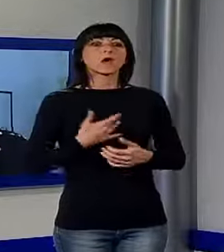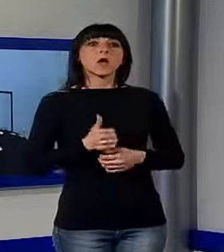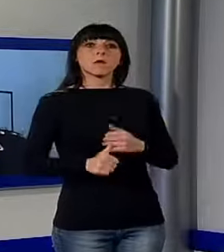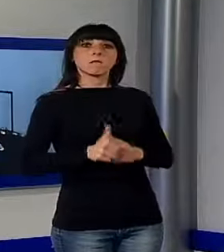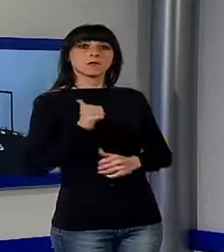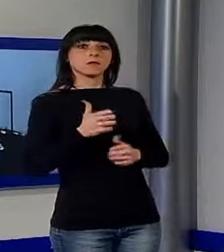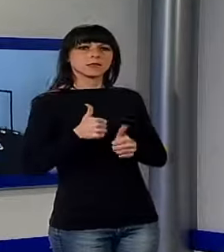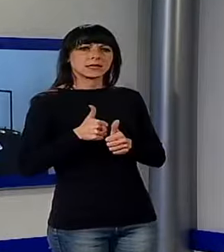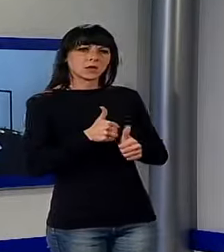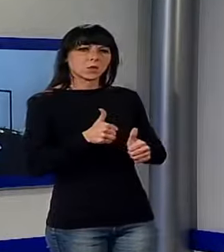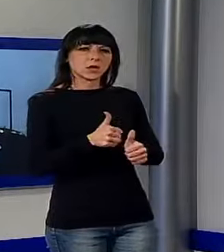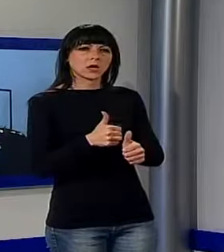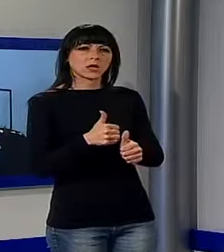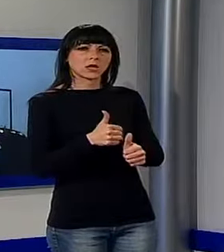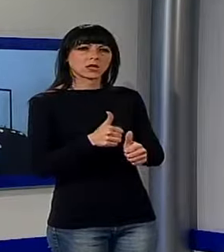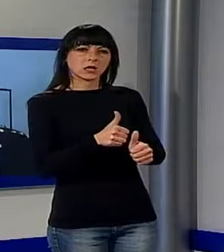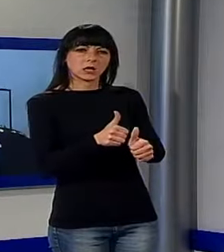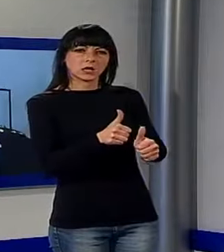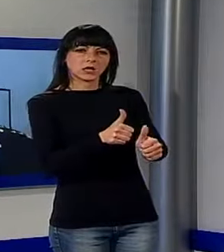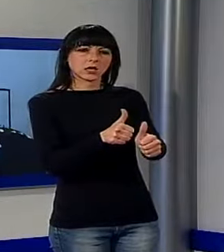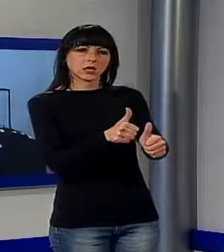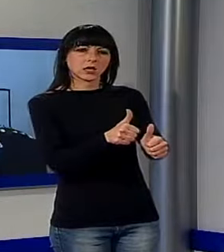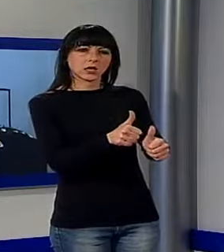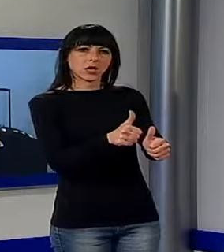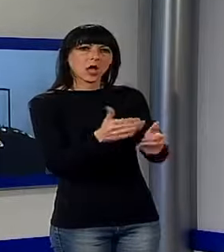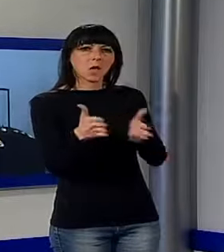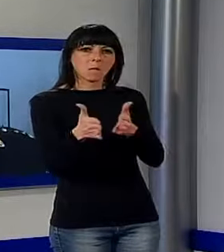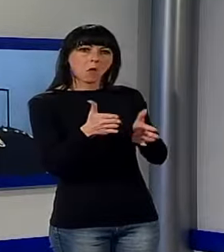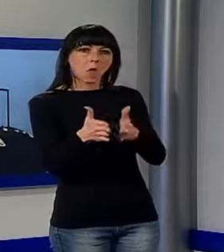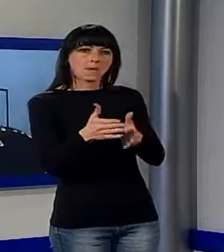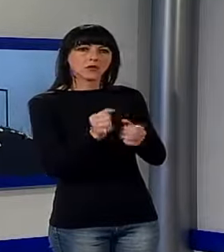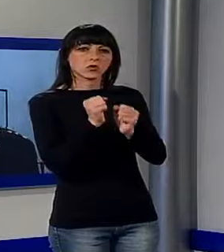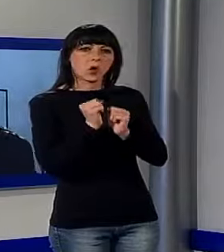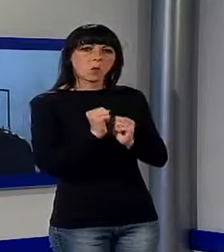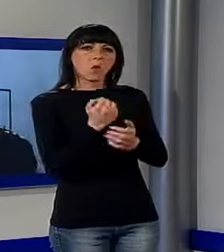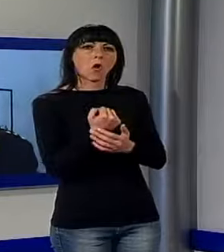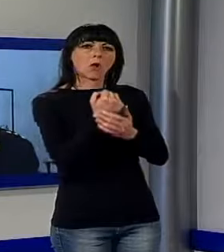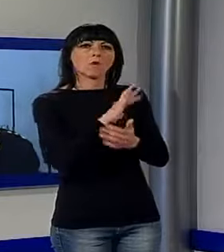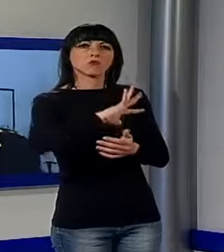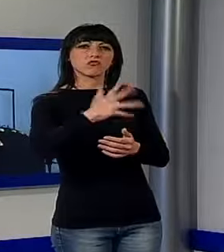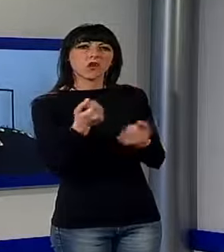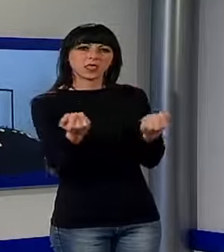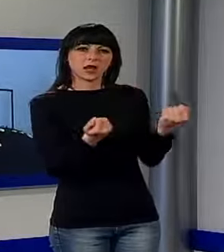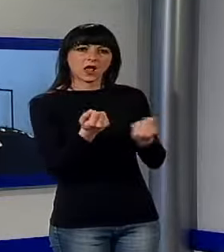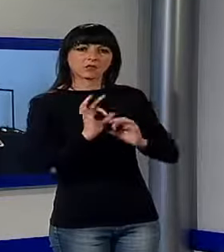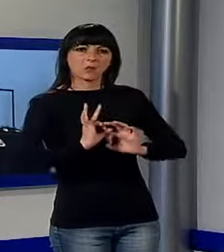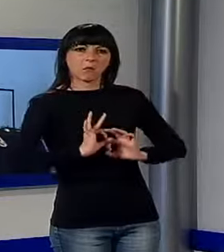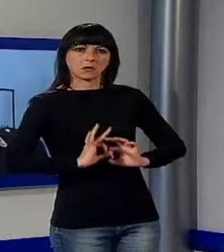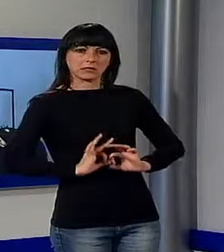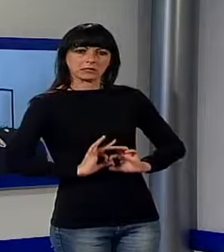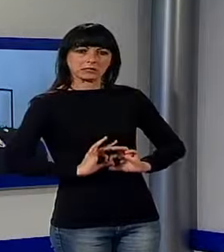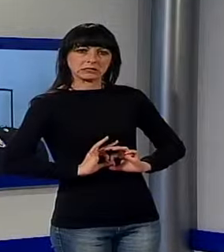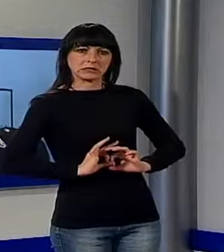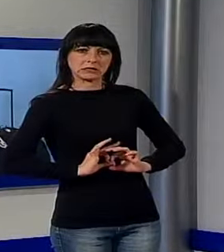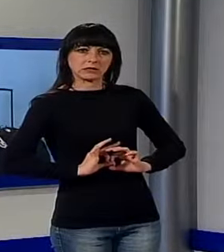non hanno provato nemmeno a fermarli, li hanno seguiti e quando è stato il momento che hanno avuto l'appoggio di tutte le altre pattuglie, quindi tutto il piano che